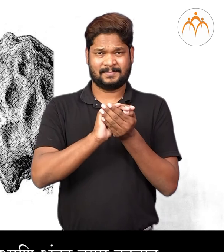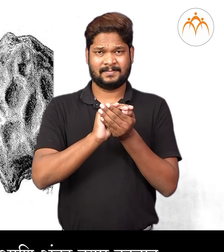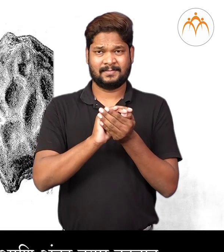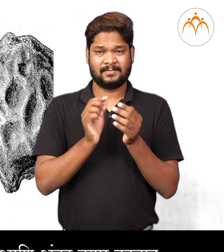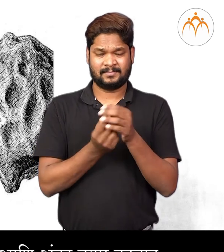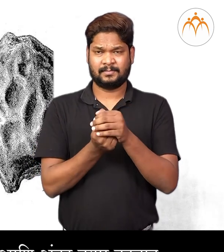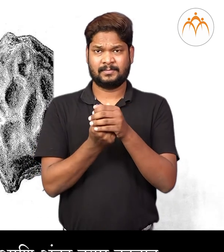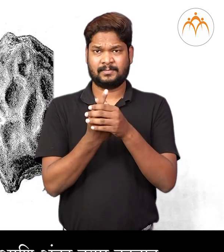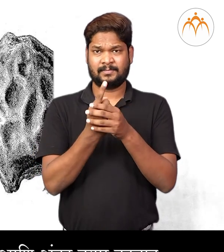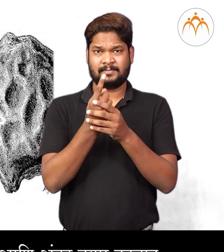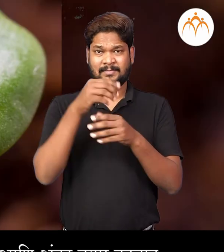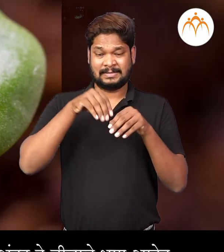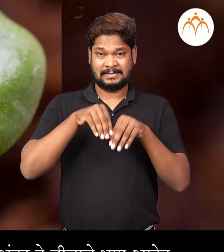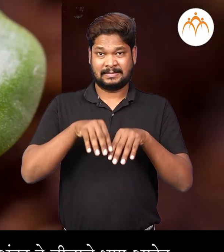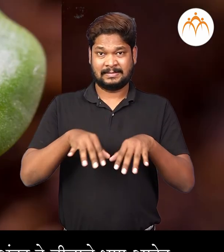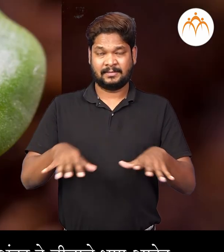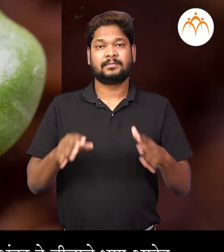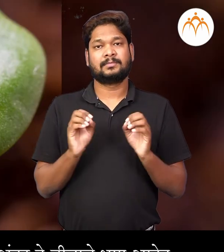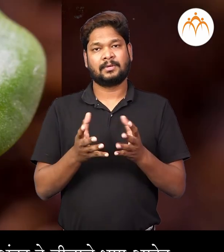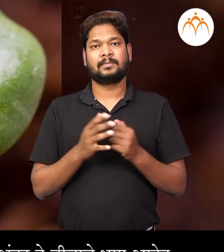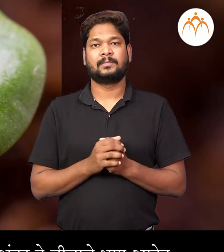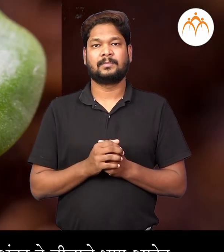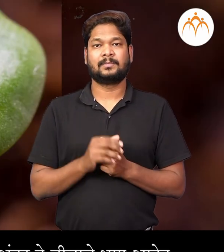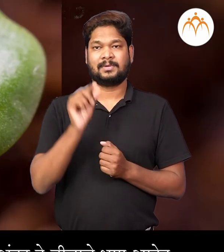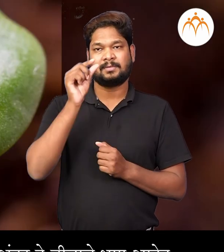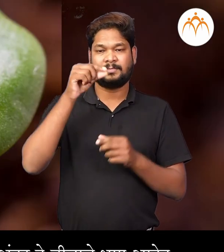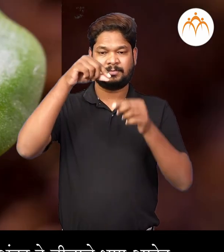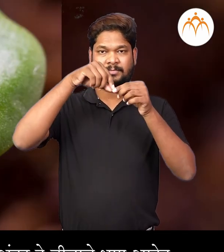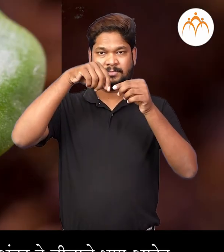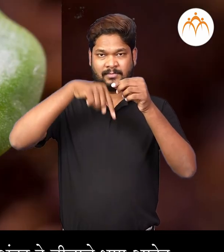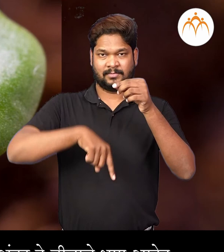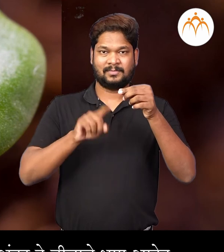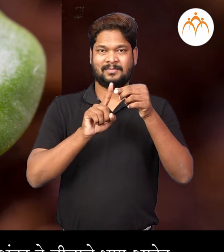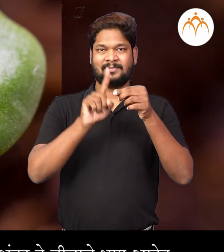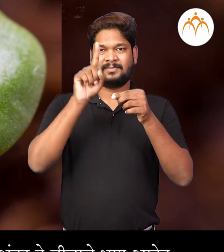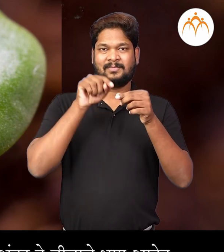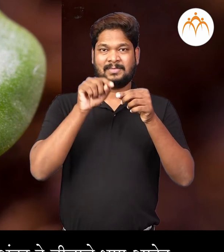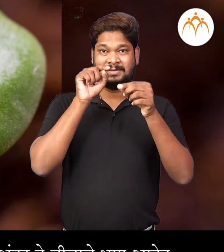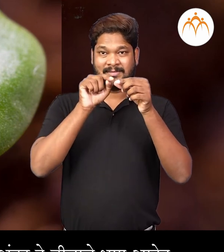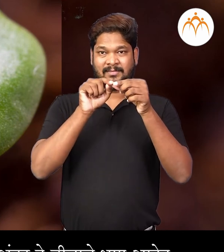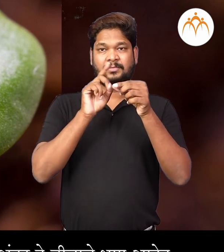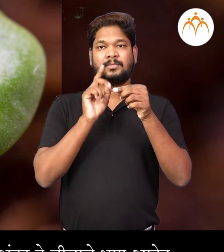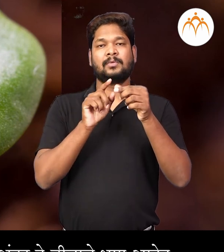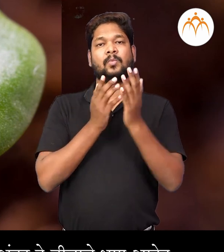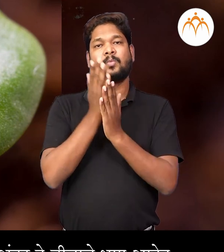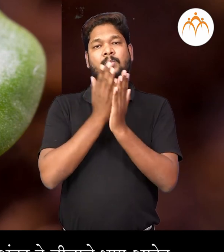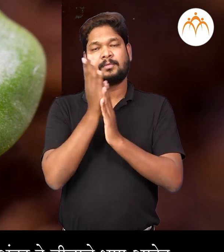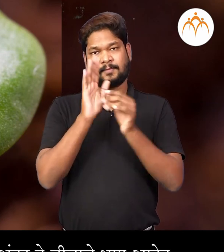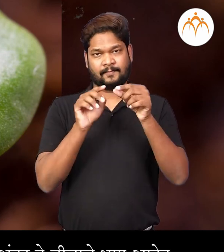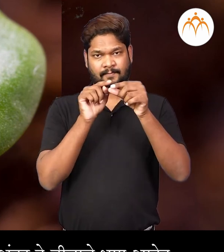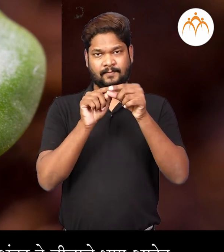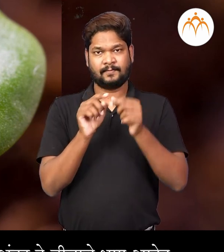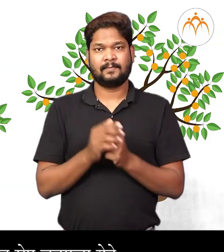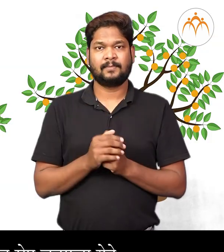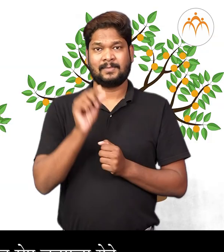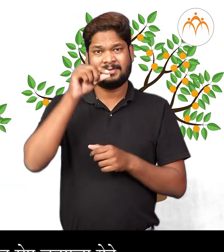अंकूर तैयार करतात। मजेज दल, आदिमूल आणि अंकूर हे बीजाचे भागेत।